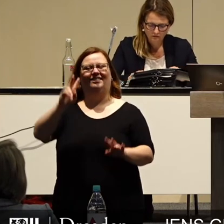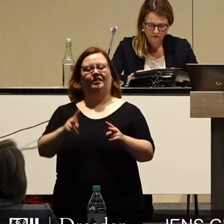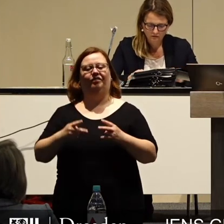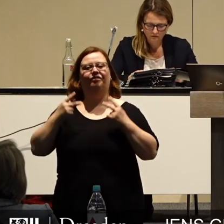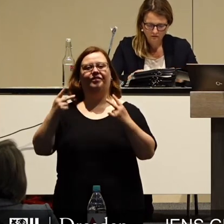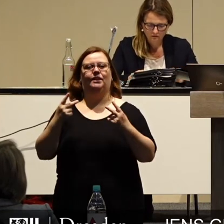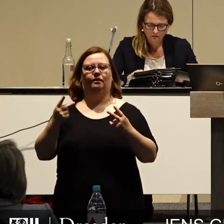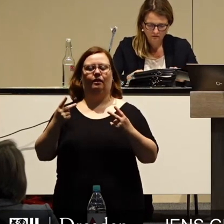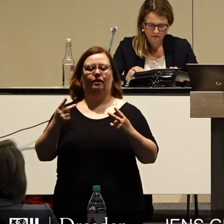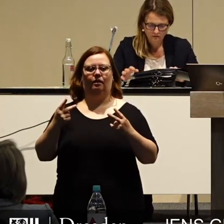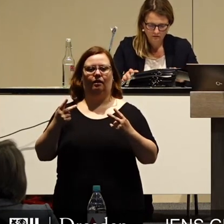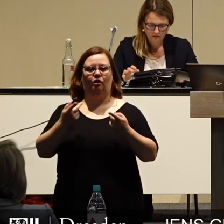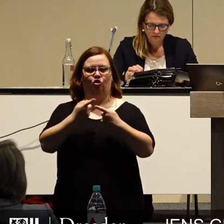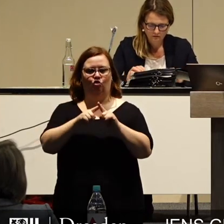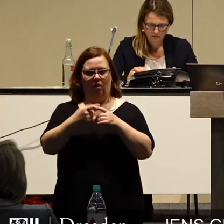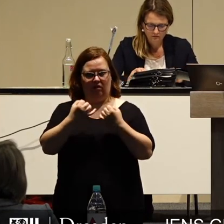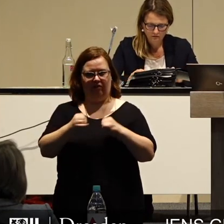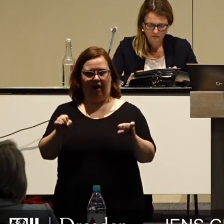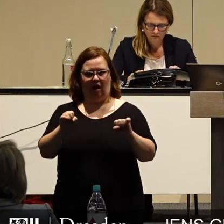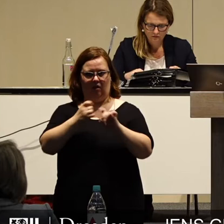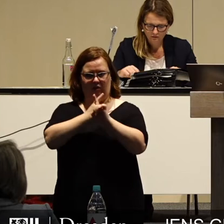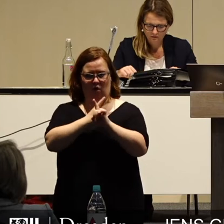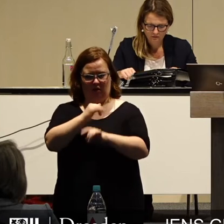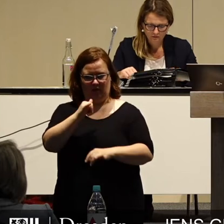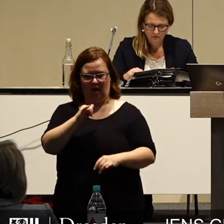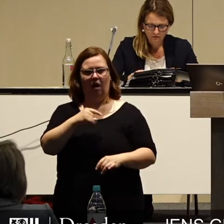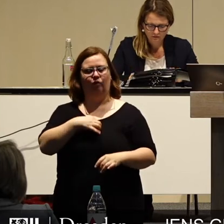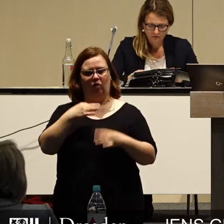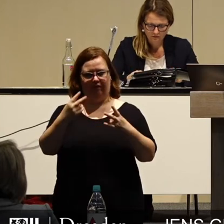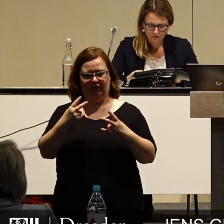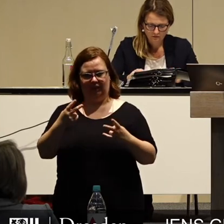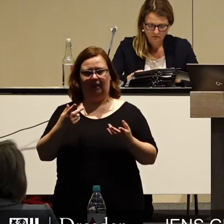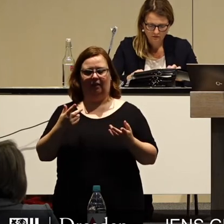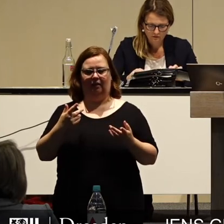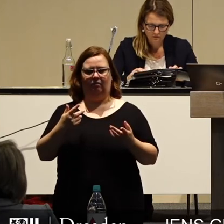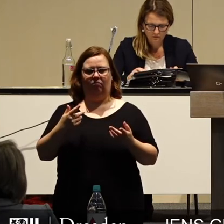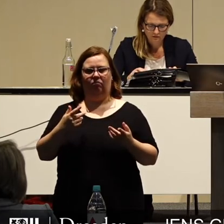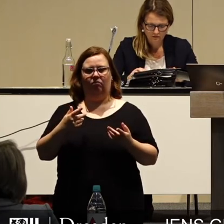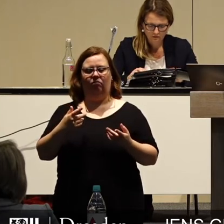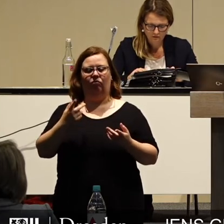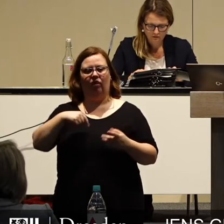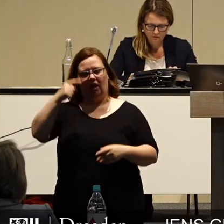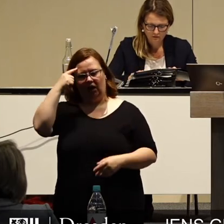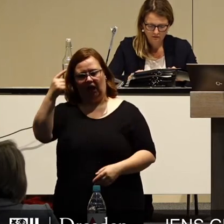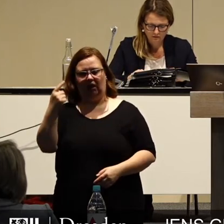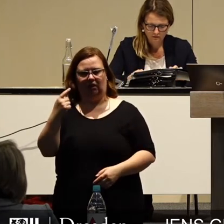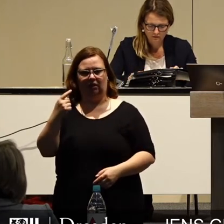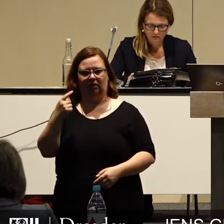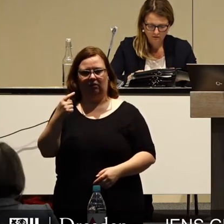wichtig ist, an der Schuldenfreiheit weiter festzuhalten. Wir glauben, dass wir